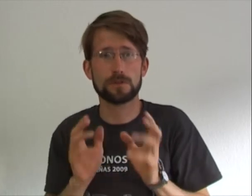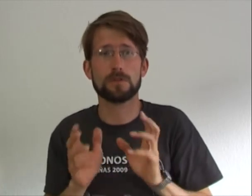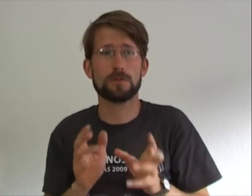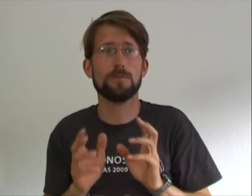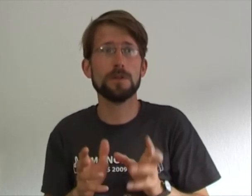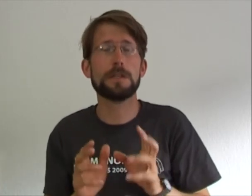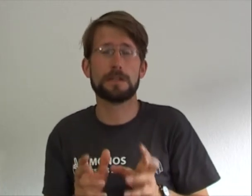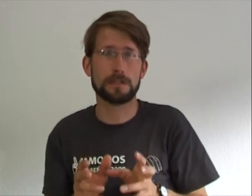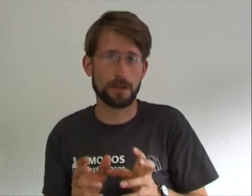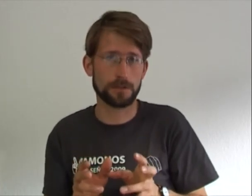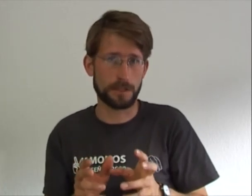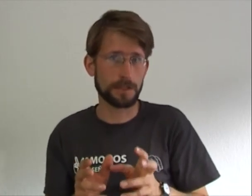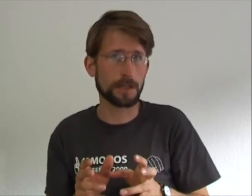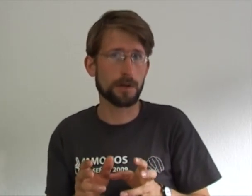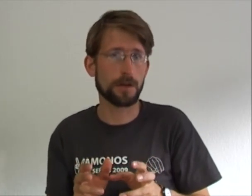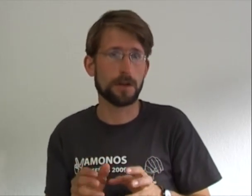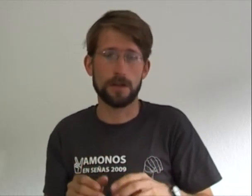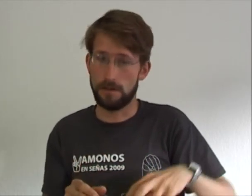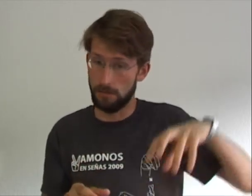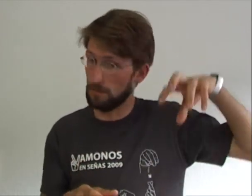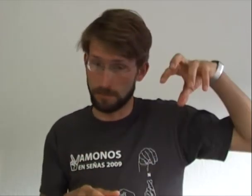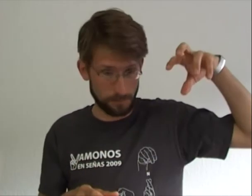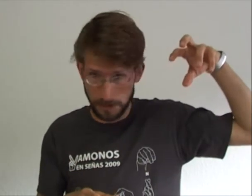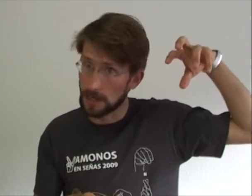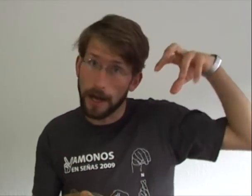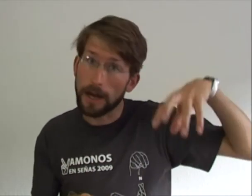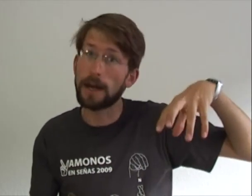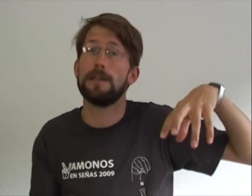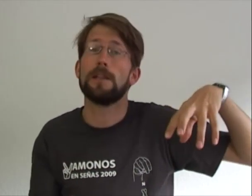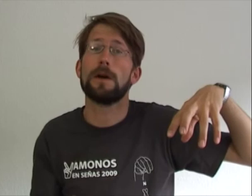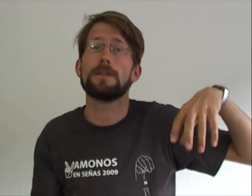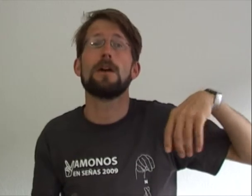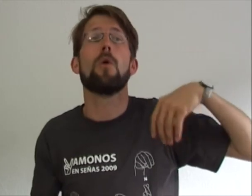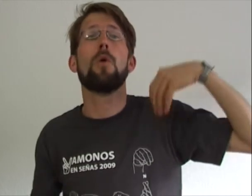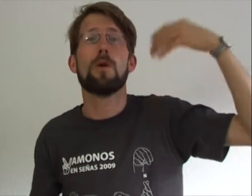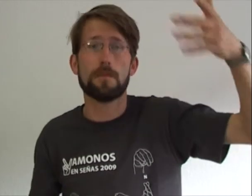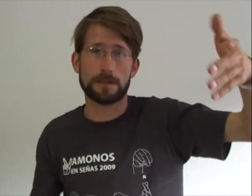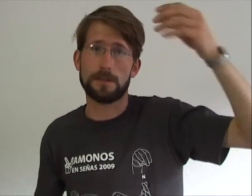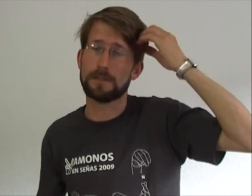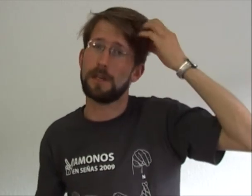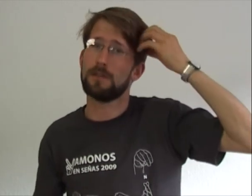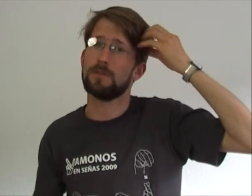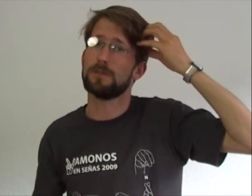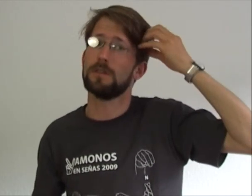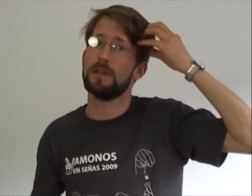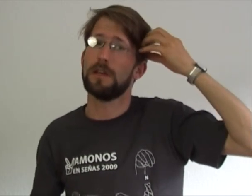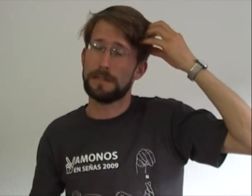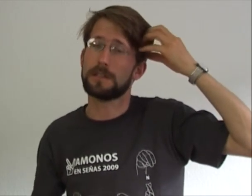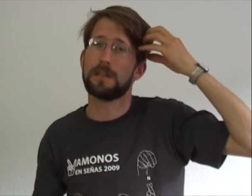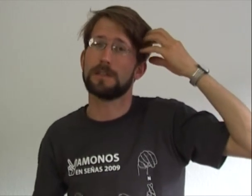son muy interesados en el tema, si sea acá en Alemania o más interesados, interesadas